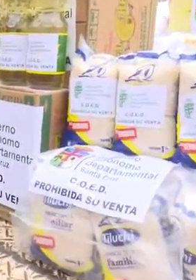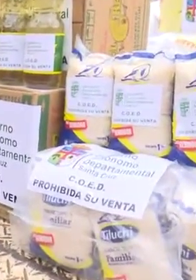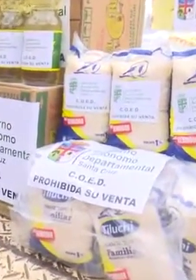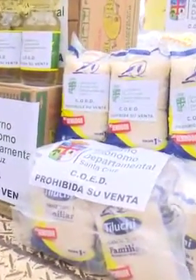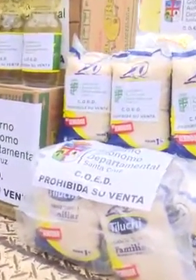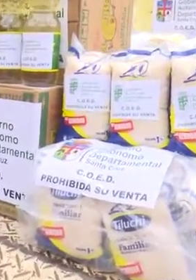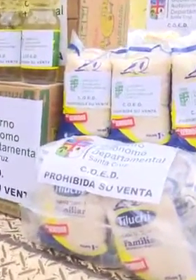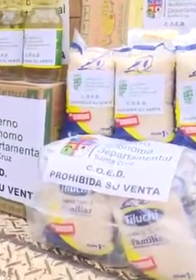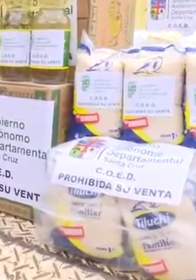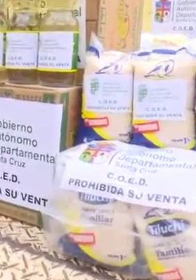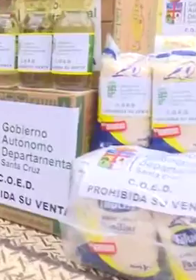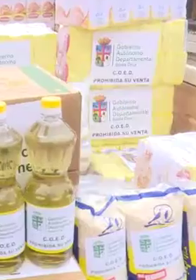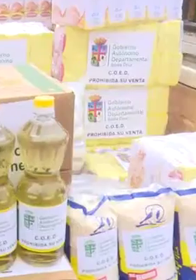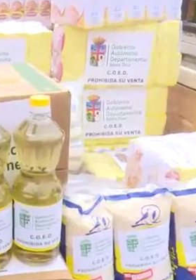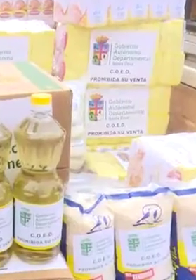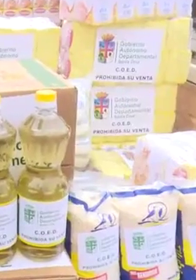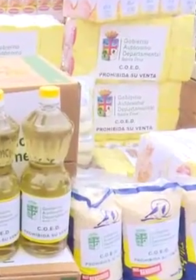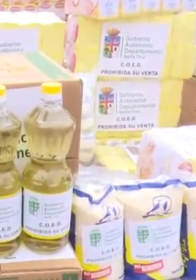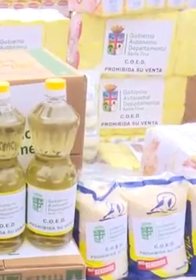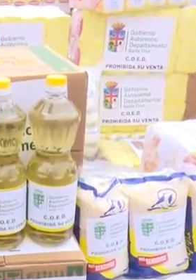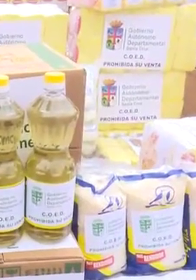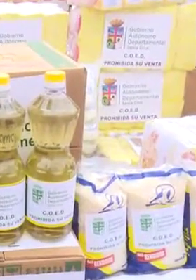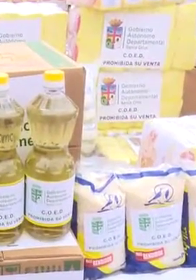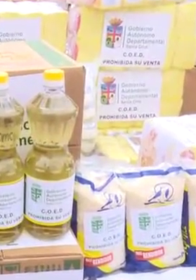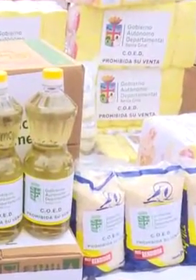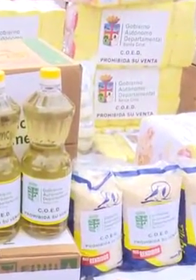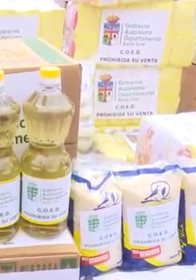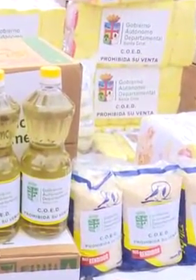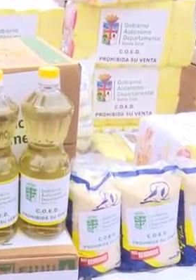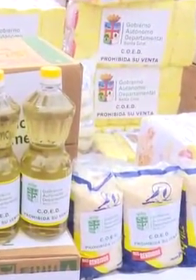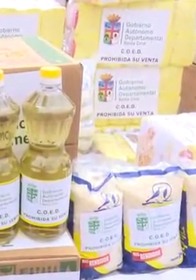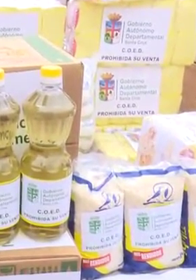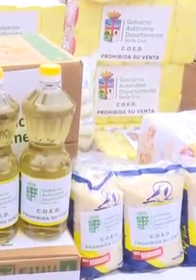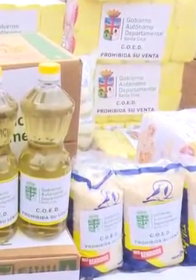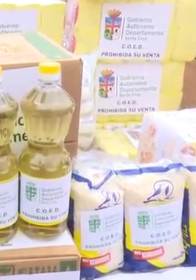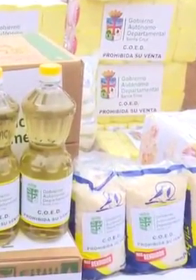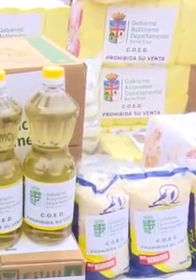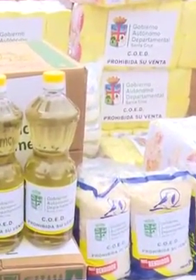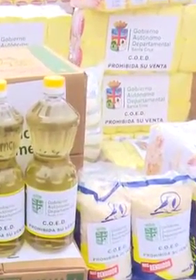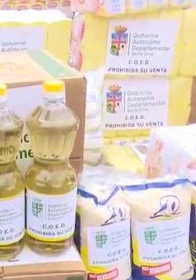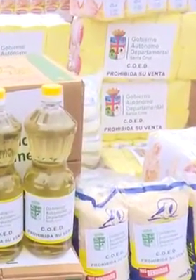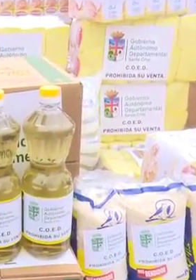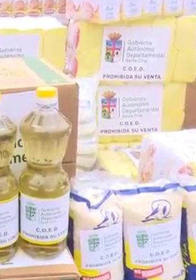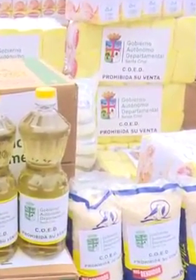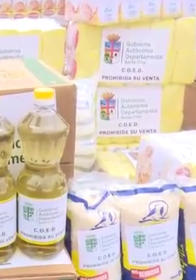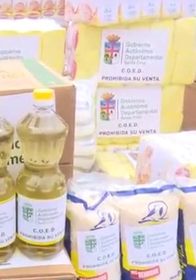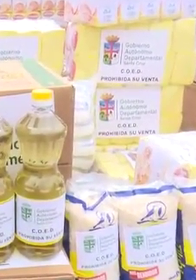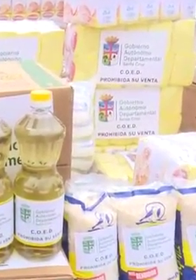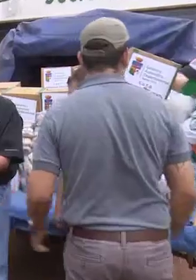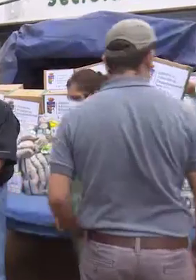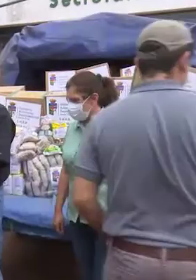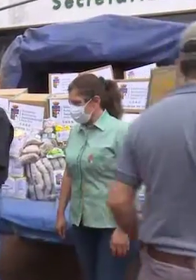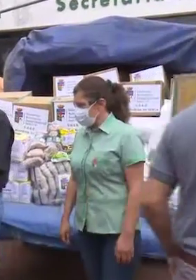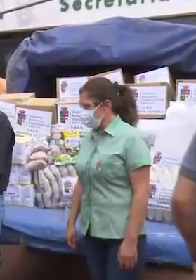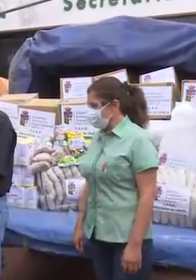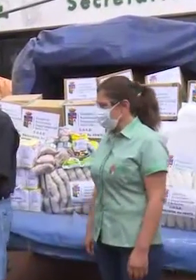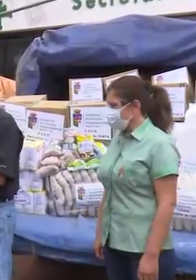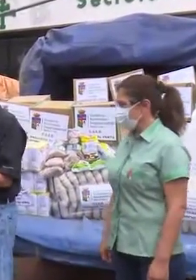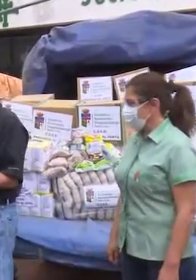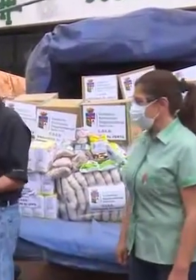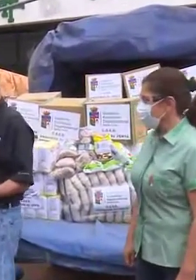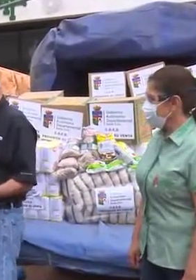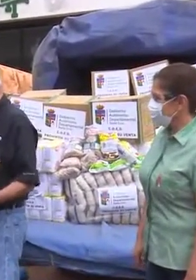12.000 kilogramos de alimento entre harina, arroz, frejol, sal y aceite. Su puesto